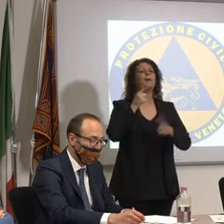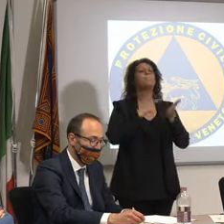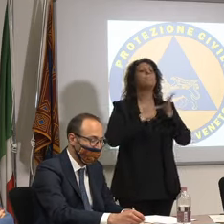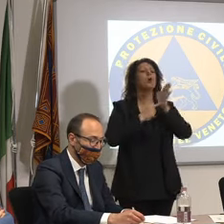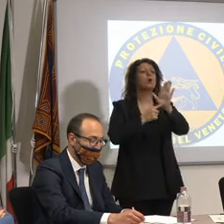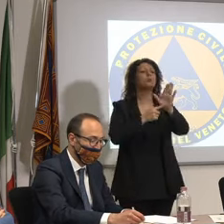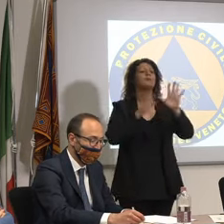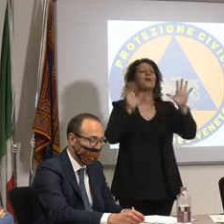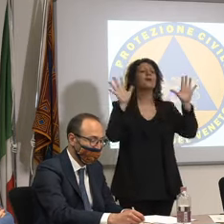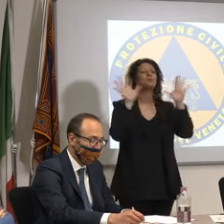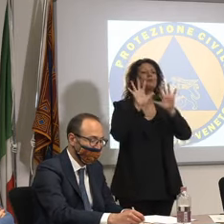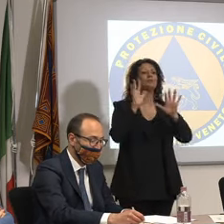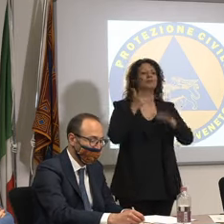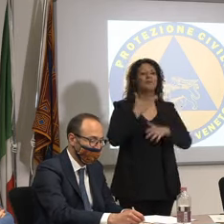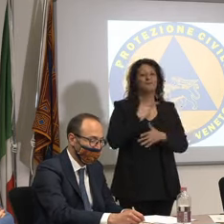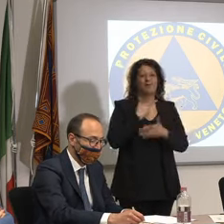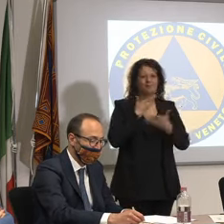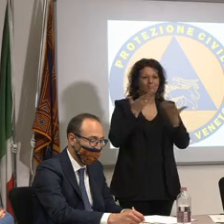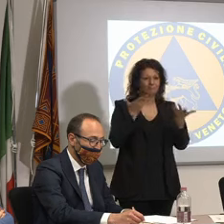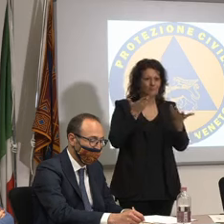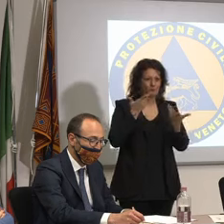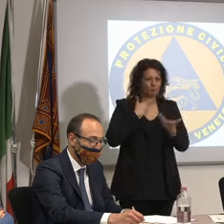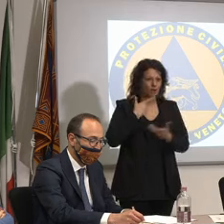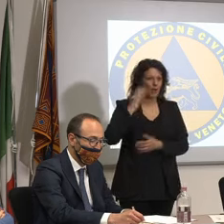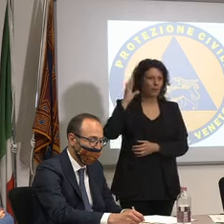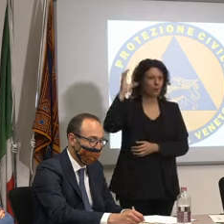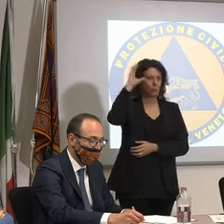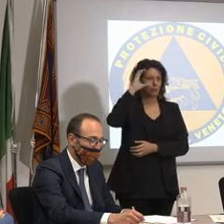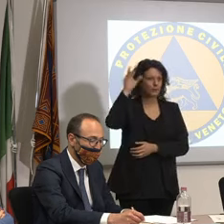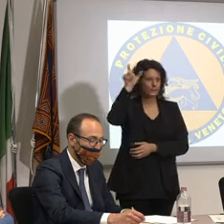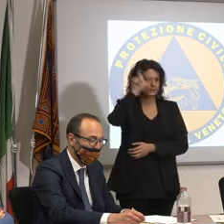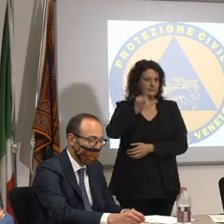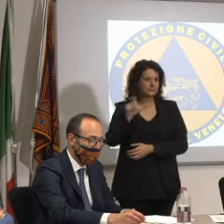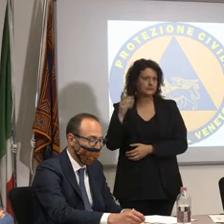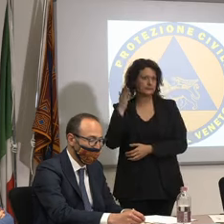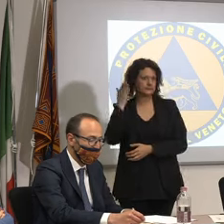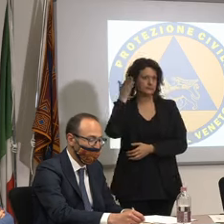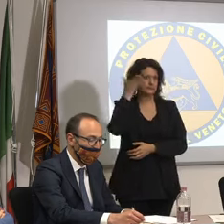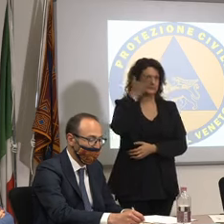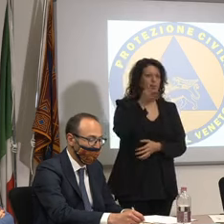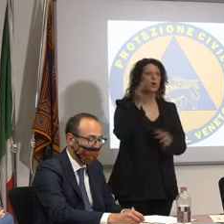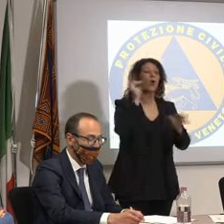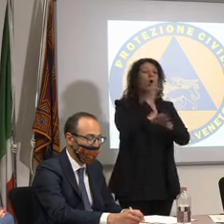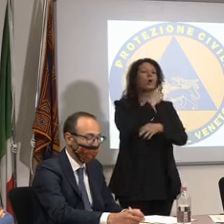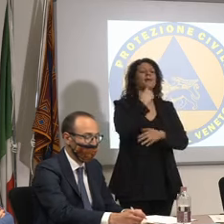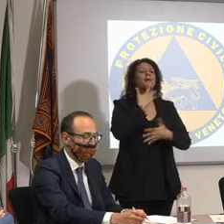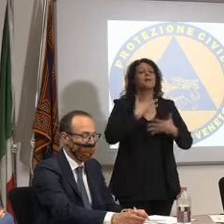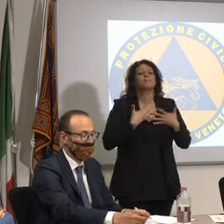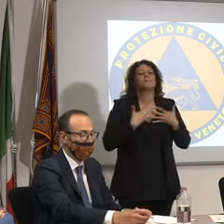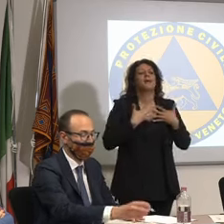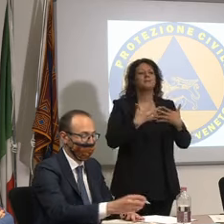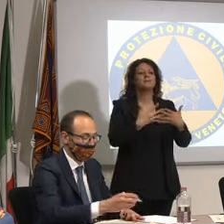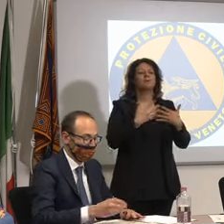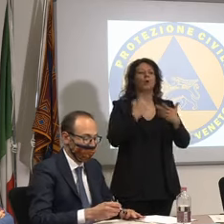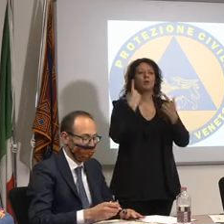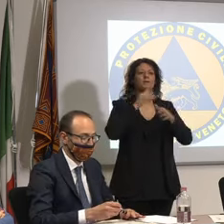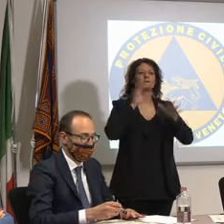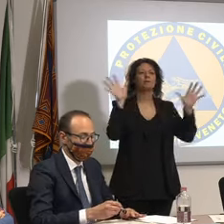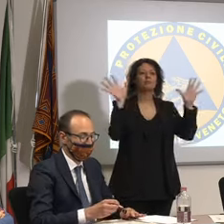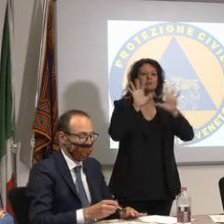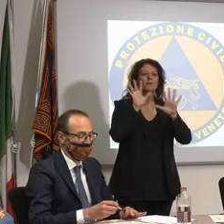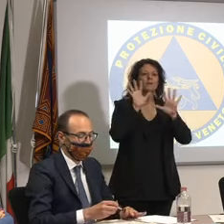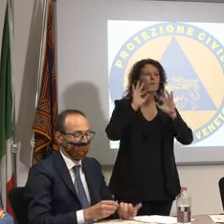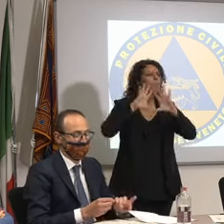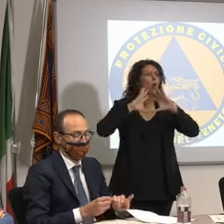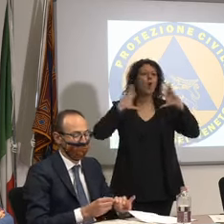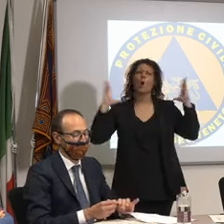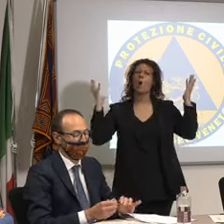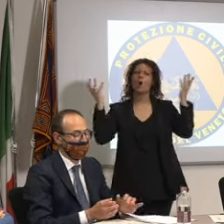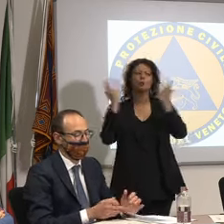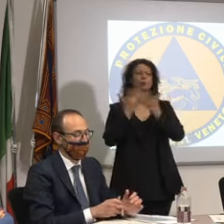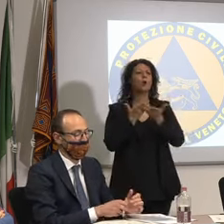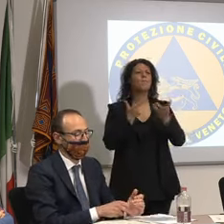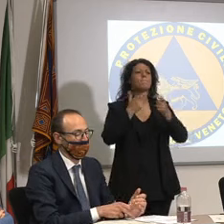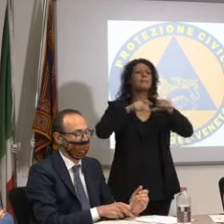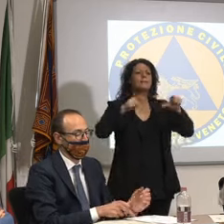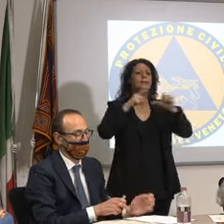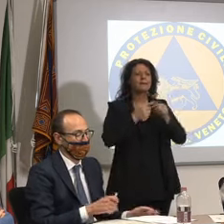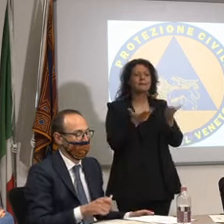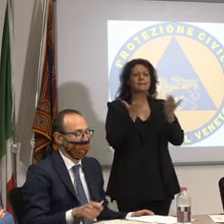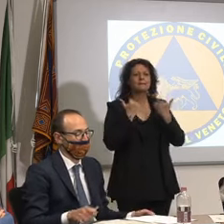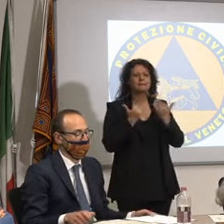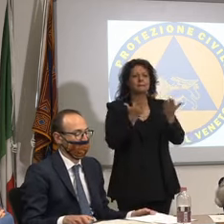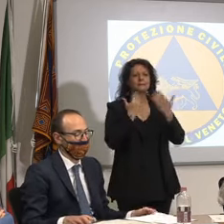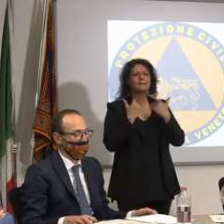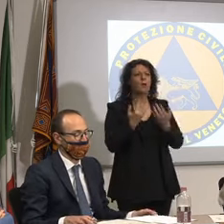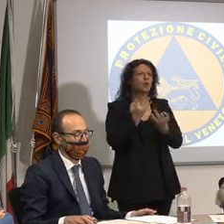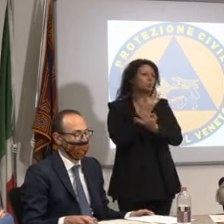appassionati di cinematografia che comprano i biglietti da tutto il mondo è giusto che cominciano a trovare